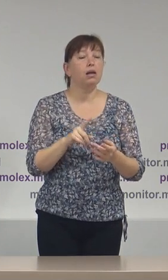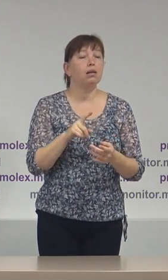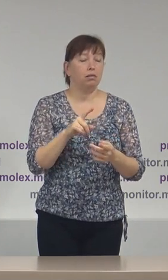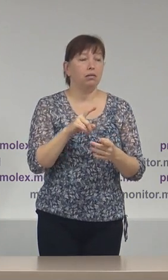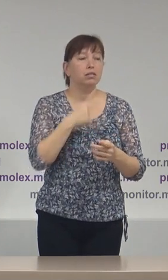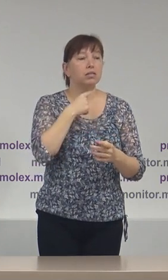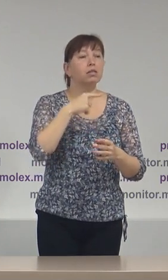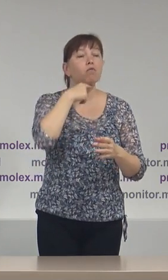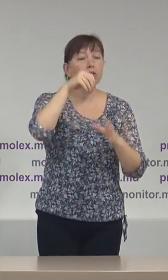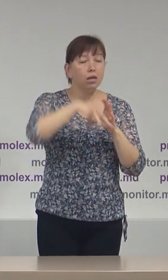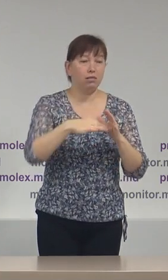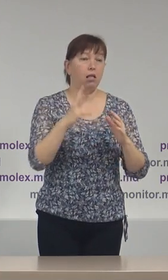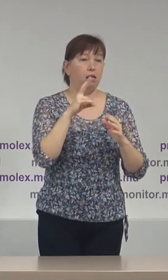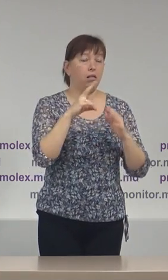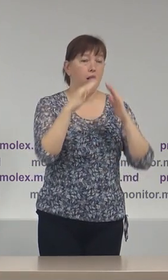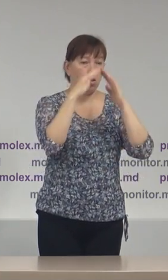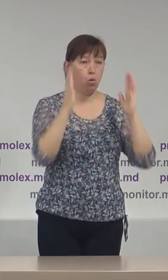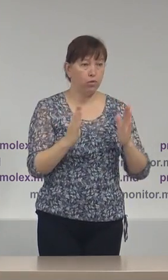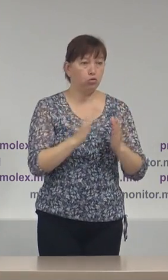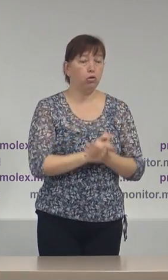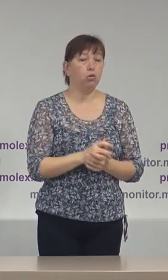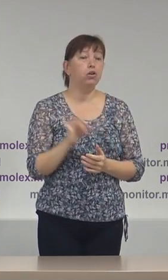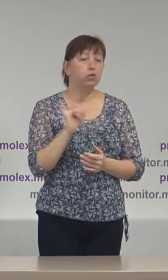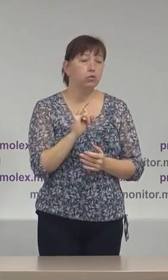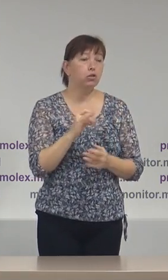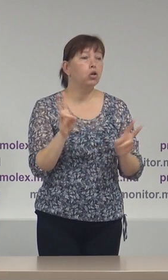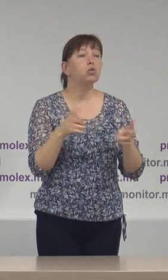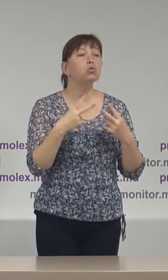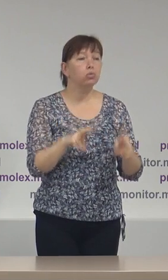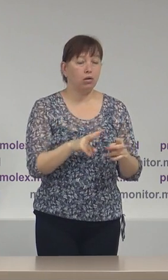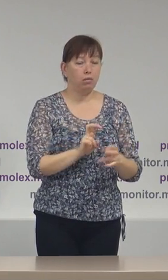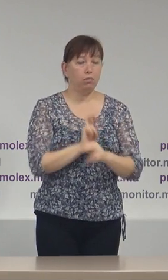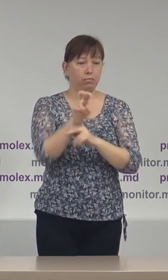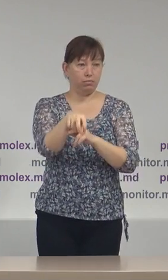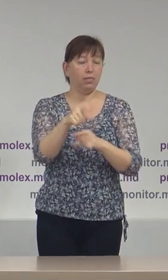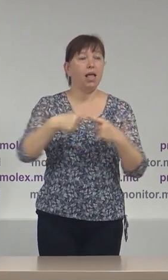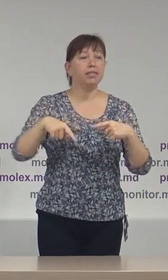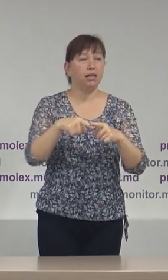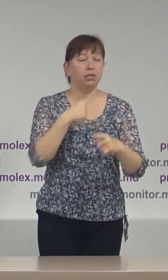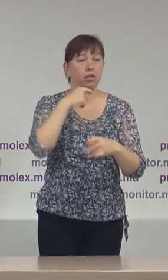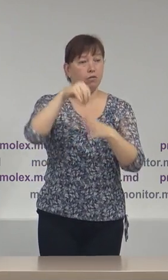aflării și respectiv nu trebuie să se prezinte la secția de votare.